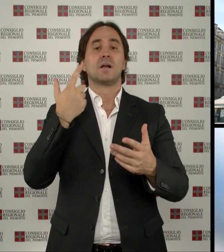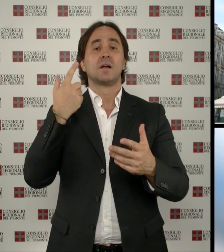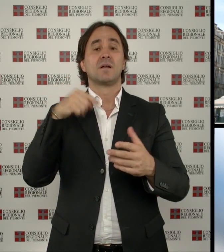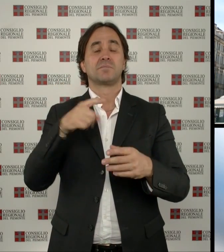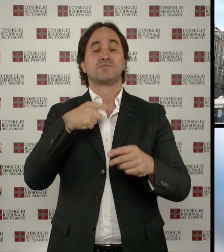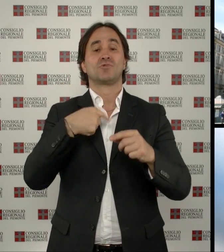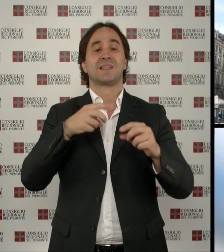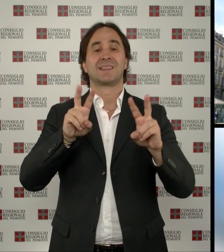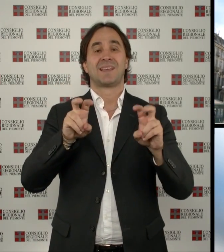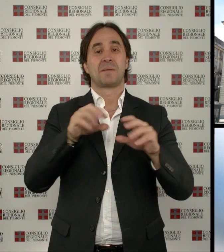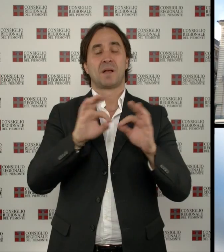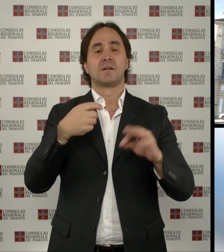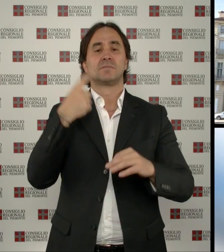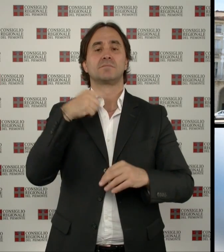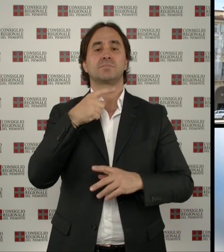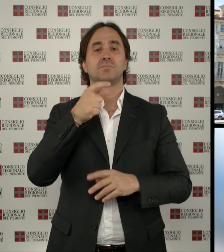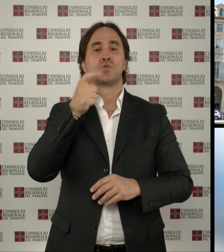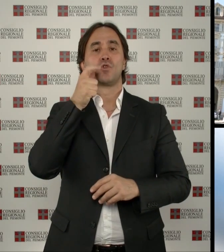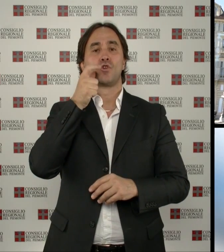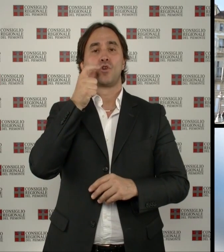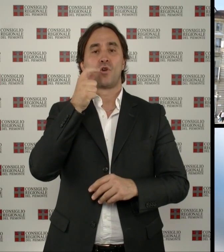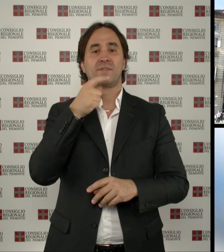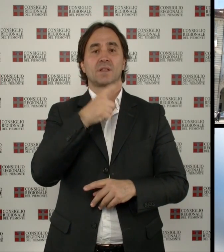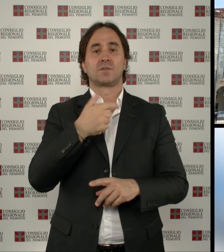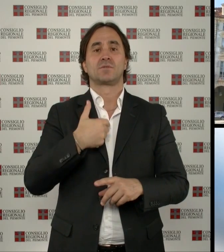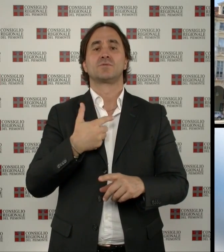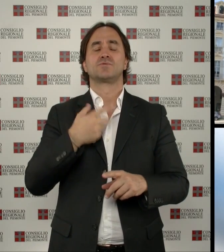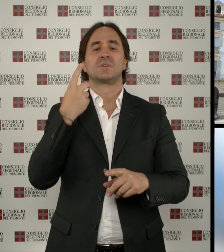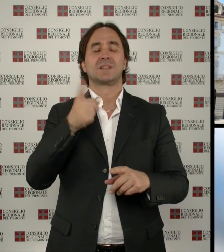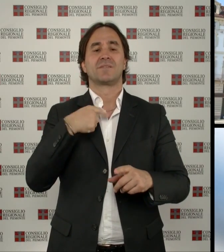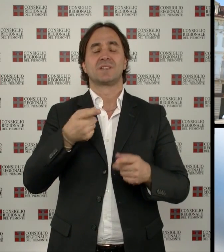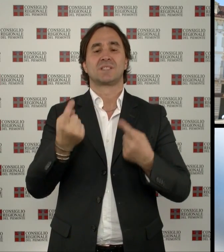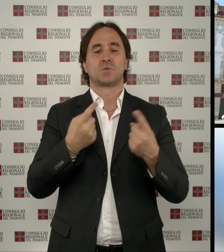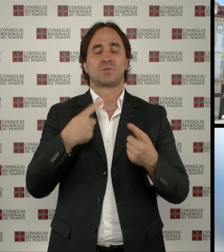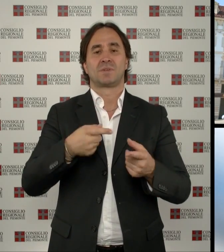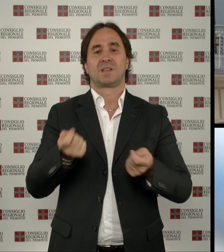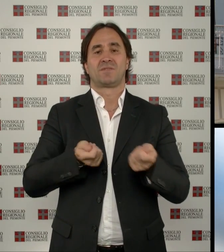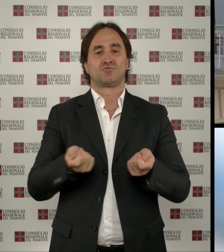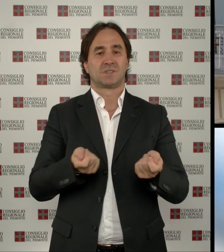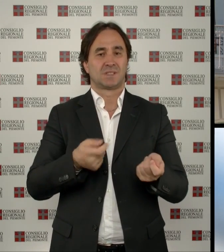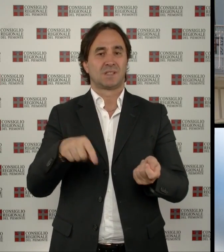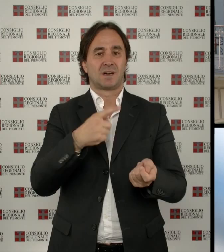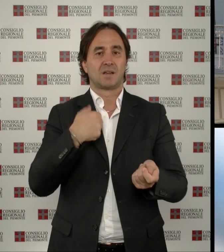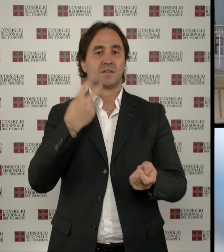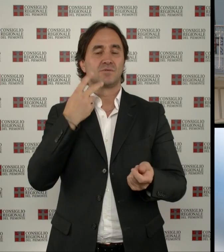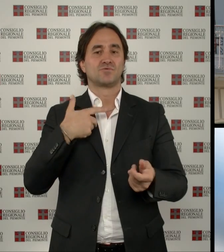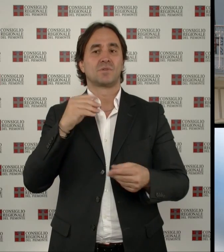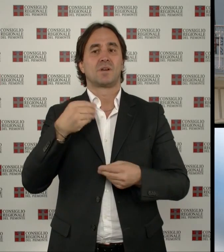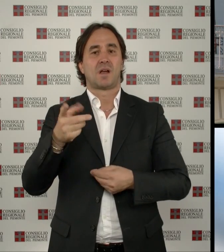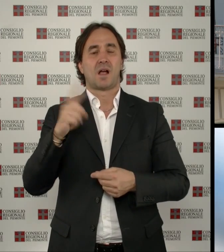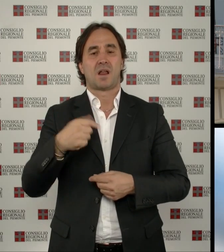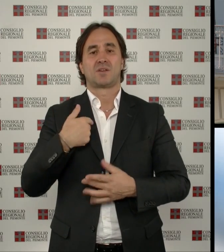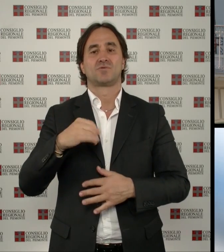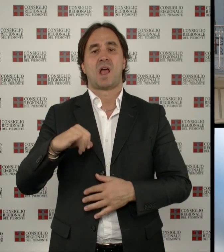attende il decreto annunciato dal Governo, che consentirebbe alla Regione di gestire la situazione dovuta, per lo più, alle anticipazioni per il